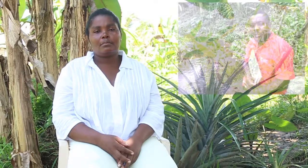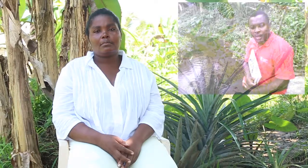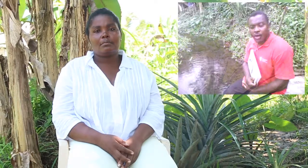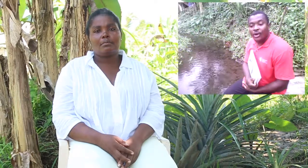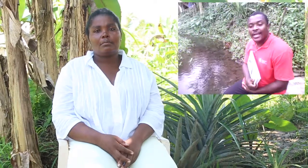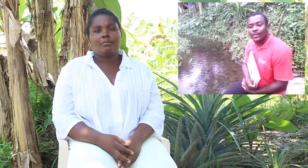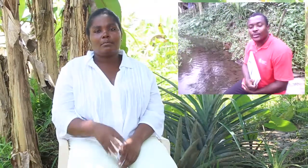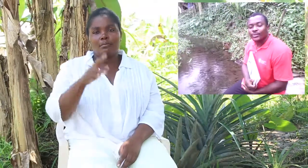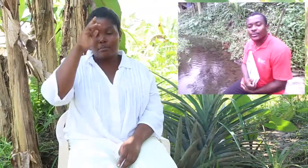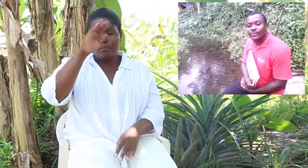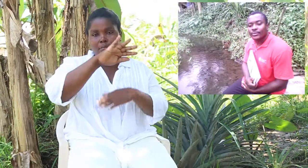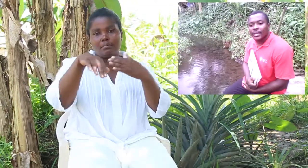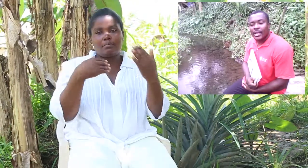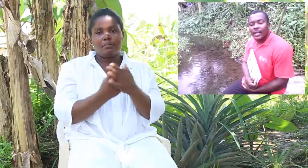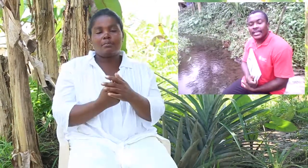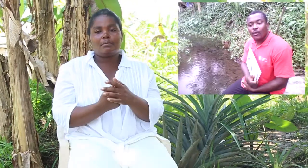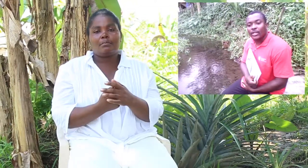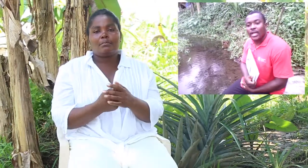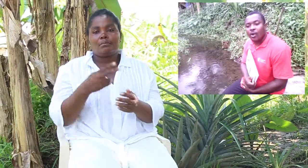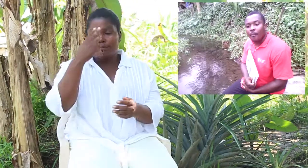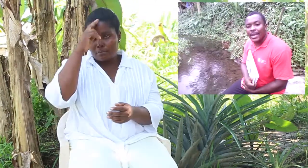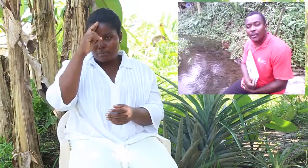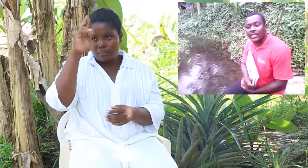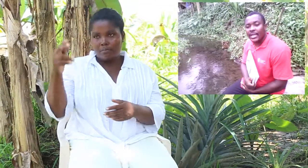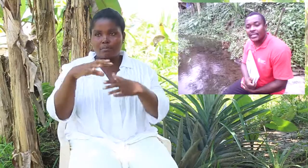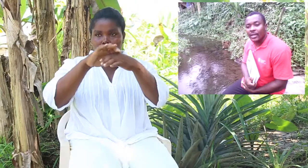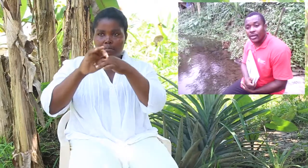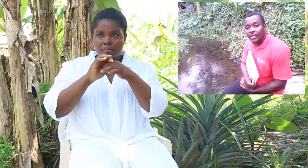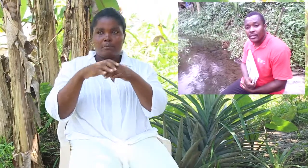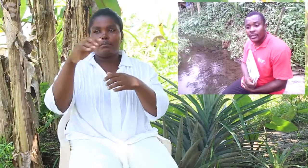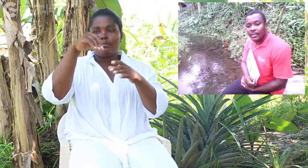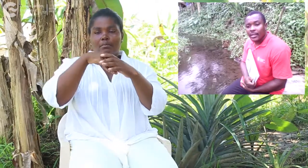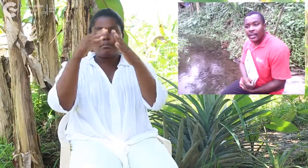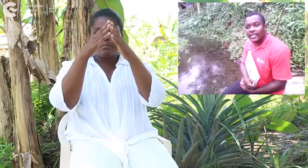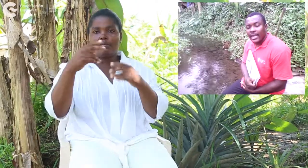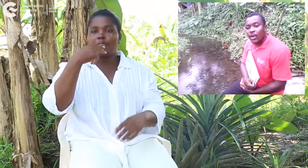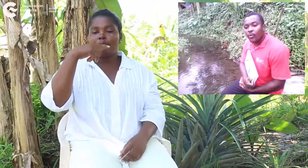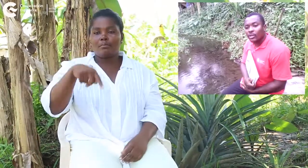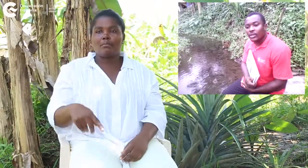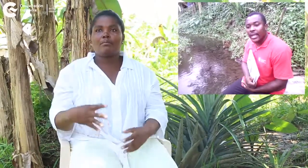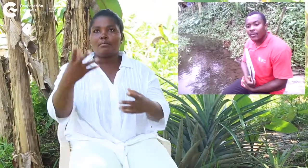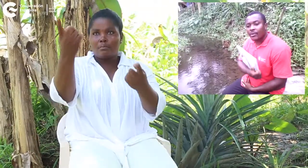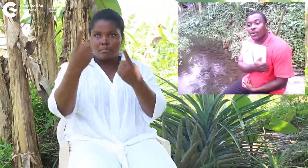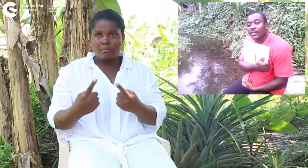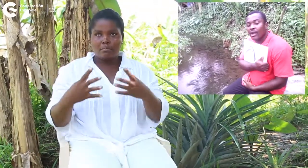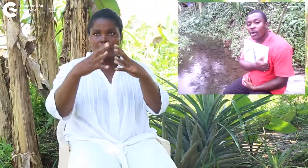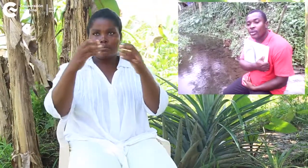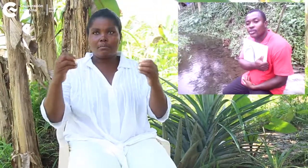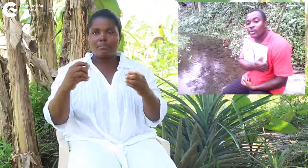¡Hola a todos! Les recuerdo que cooperamos desde casa hoy. Les traigo el cuento de Contango Son